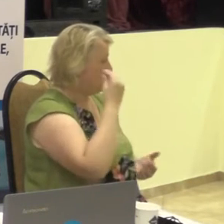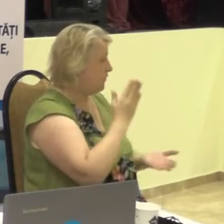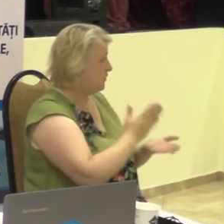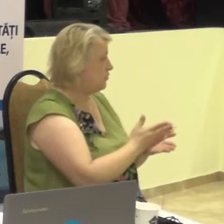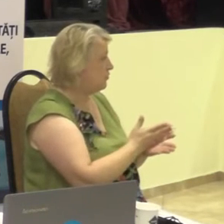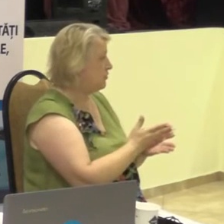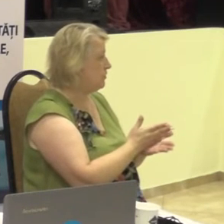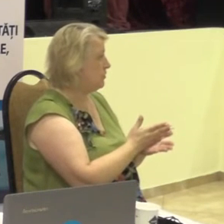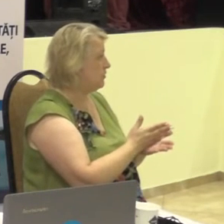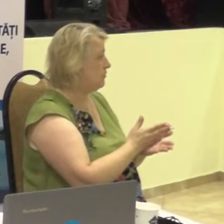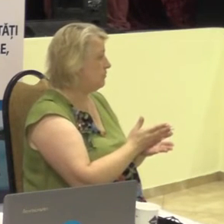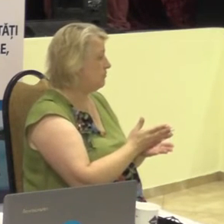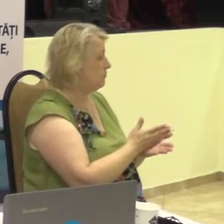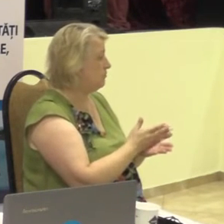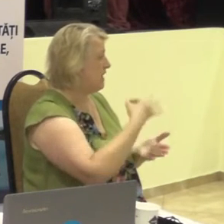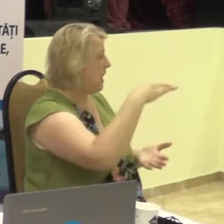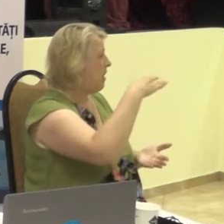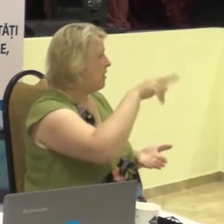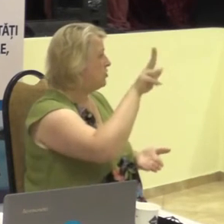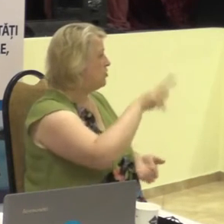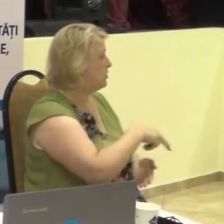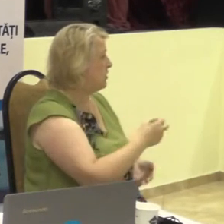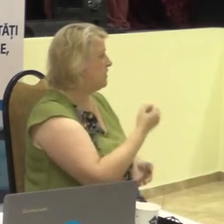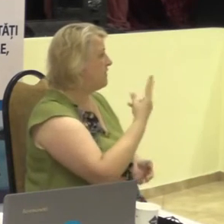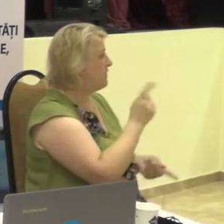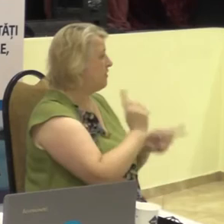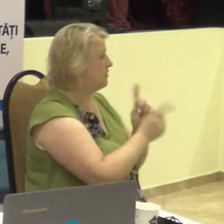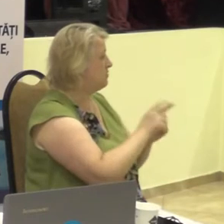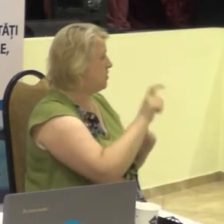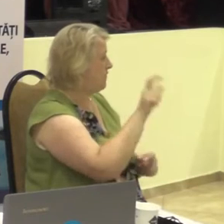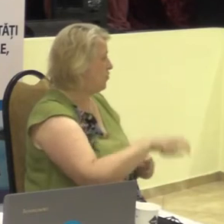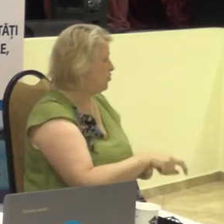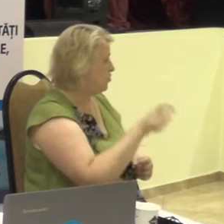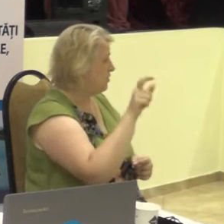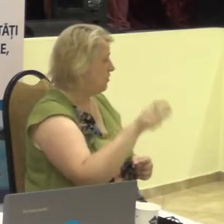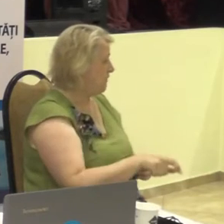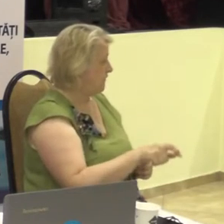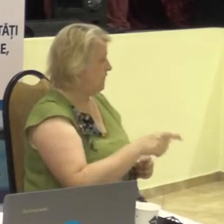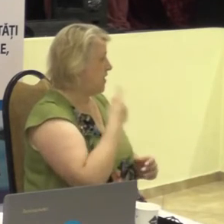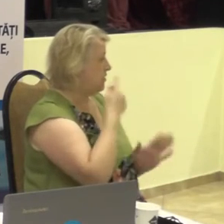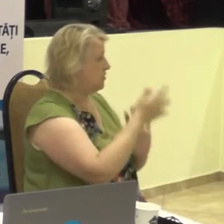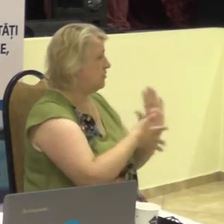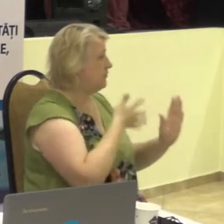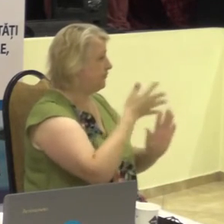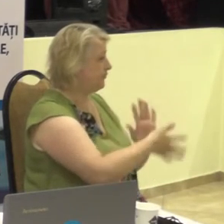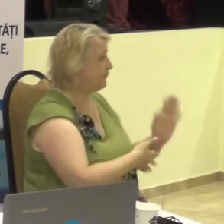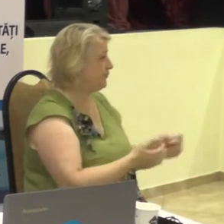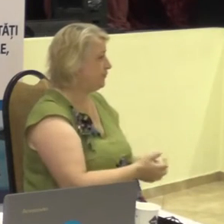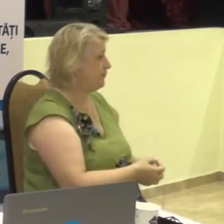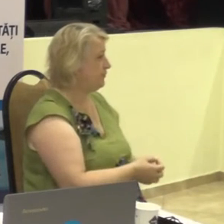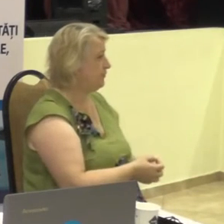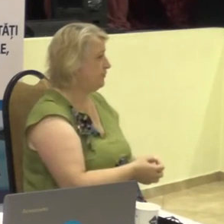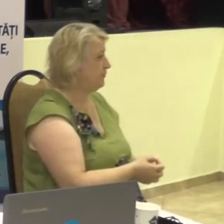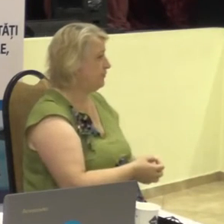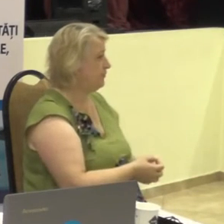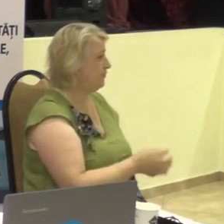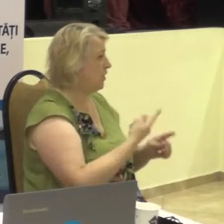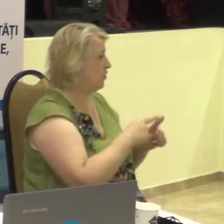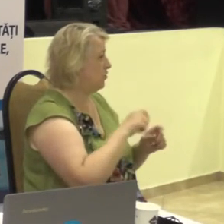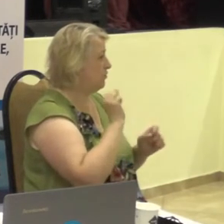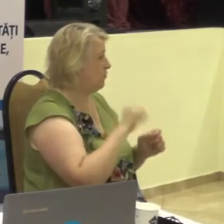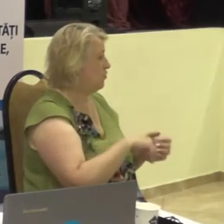licențiați 12 traducători în limbajul semelor. Care pot